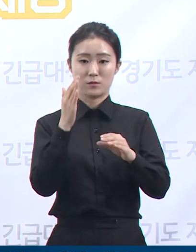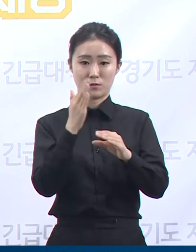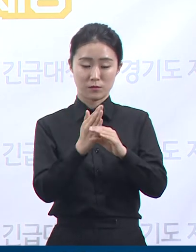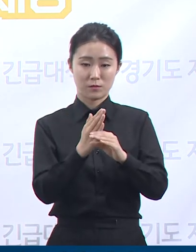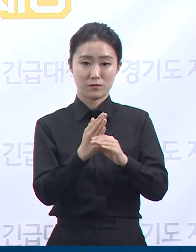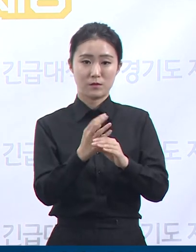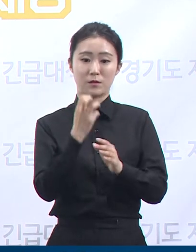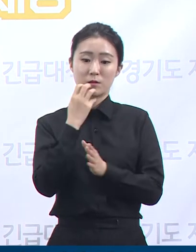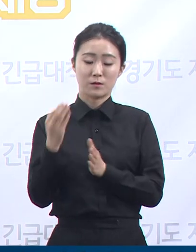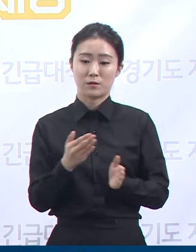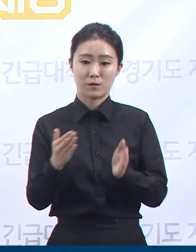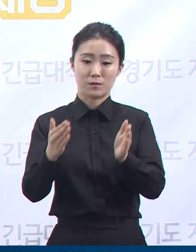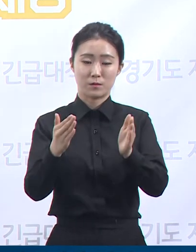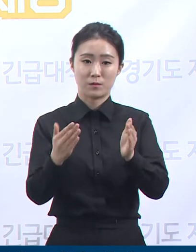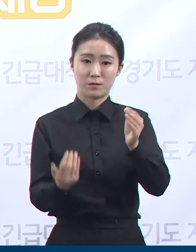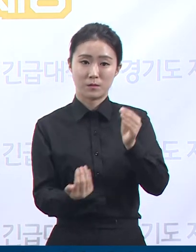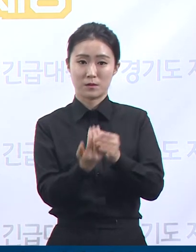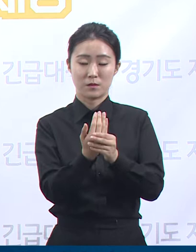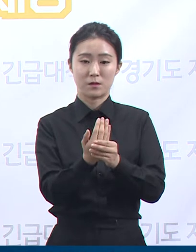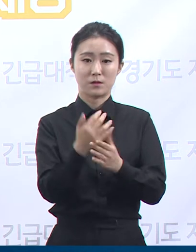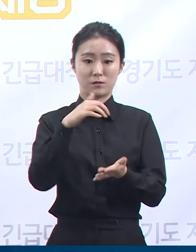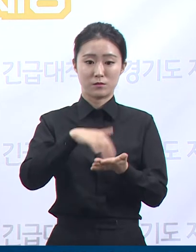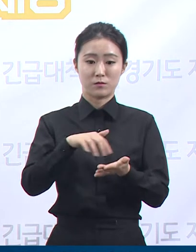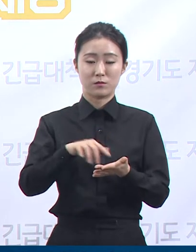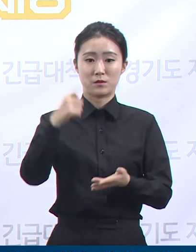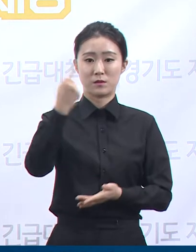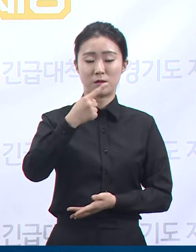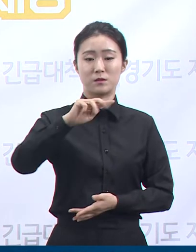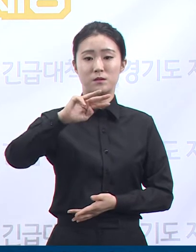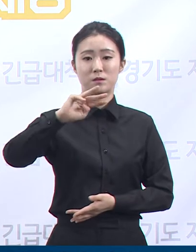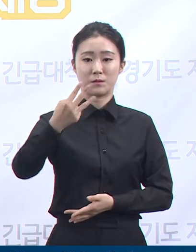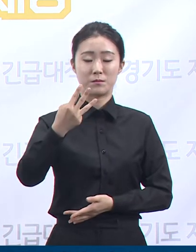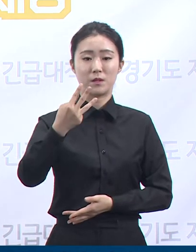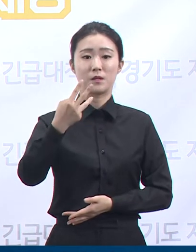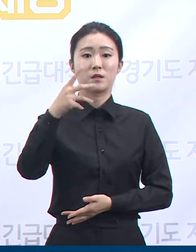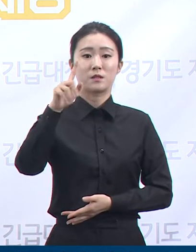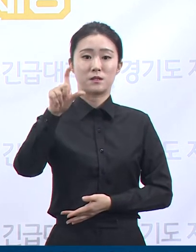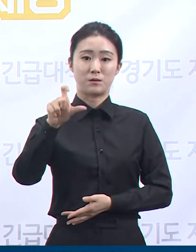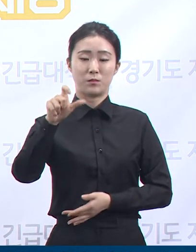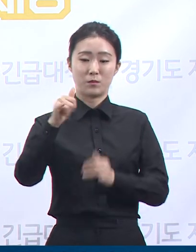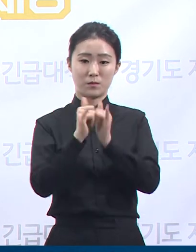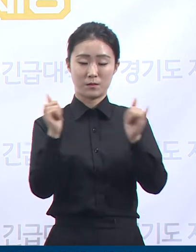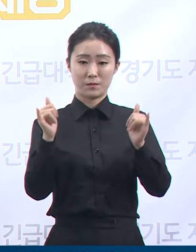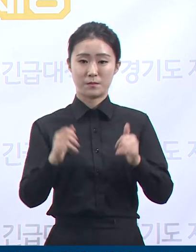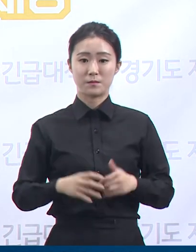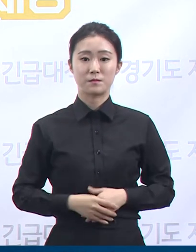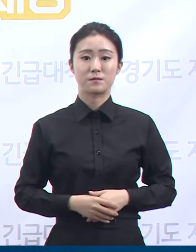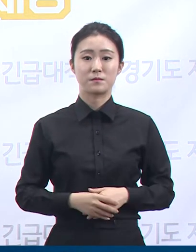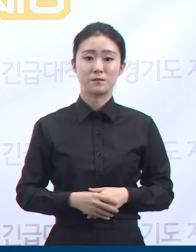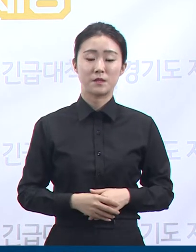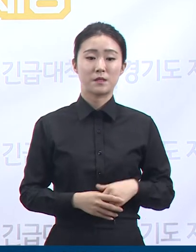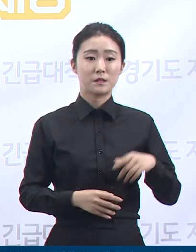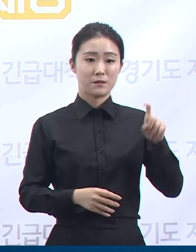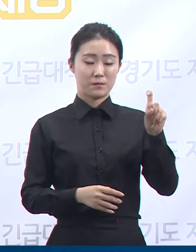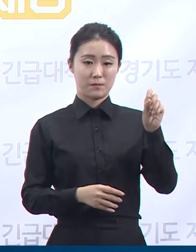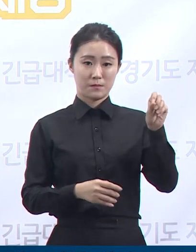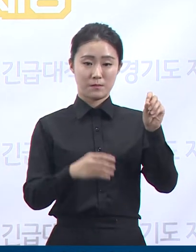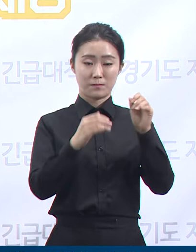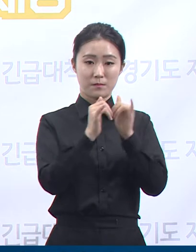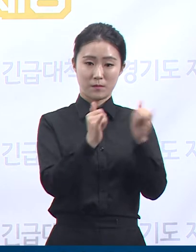대비 18명이 증가한 총 1,315명입니다. 인구 10만 명당 확진자 발생 수는 9